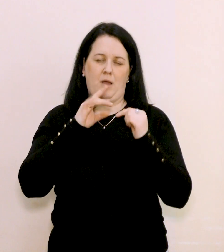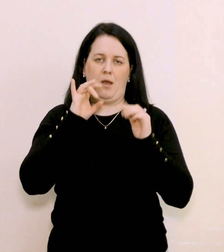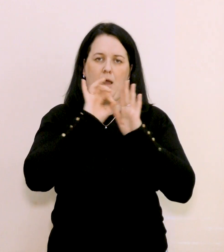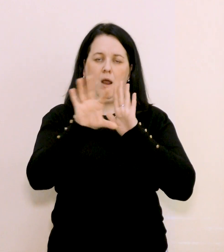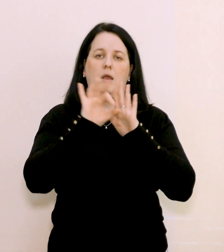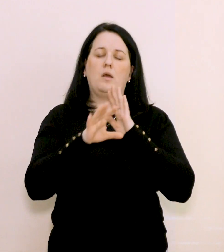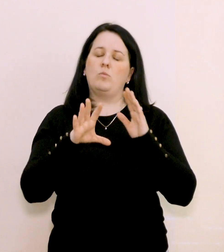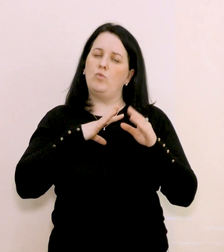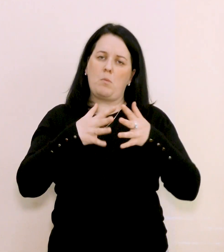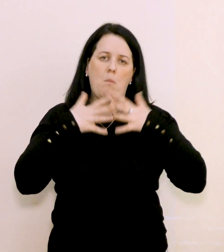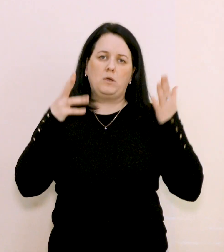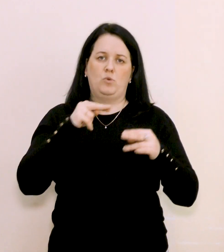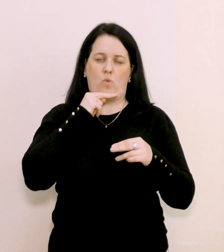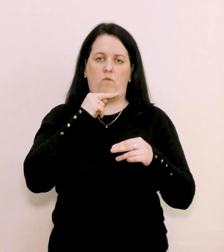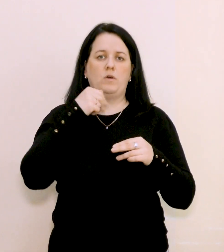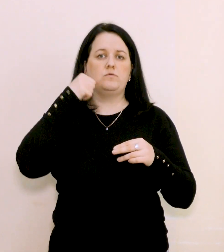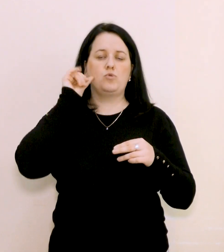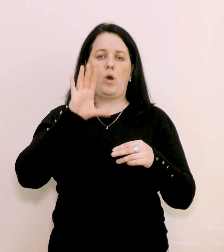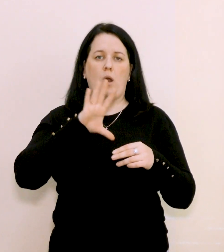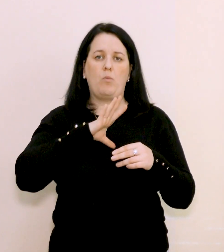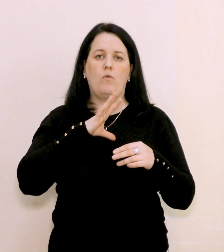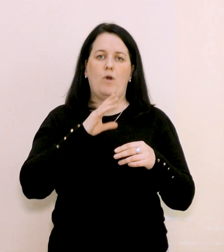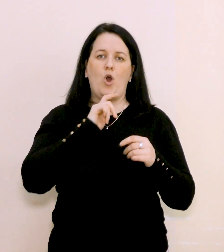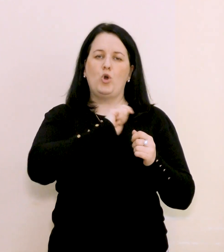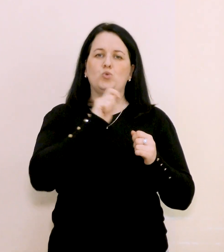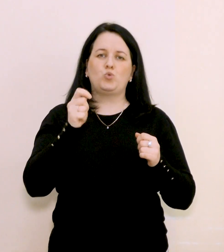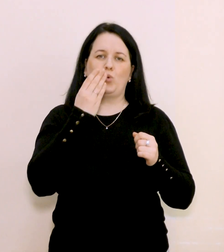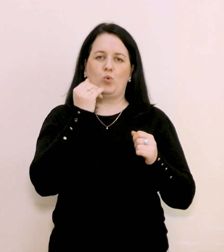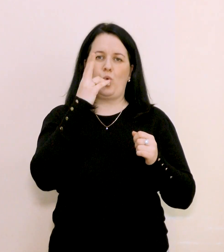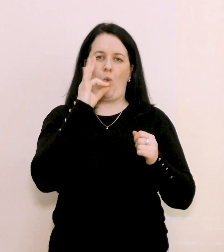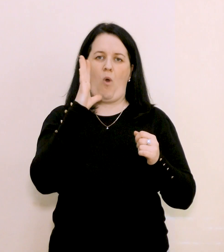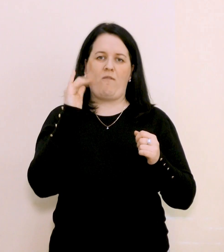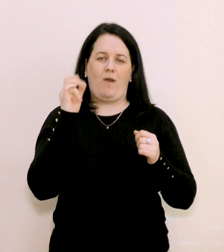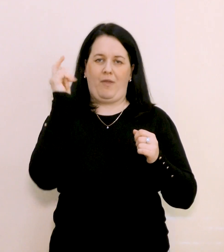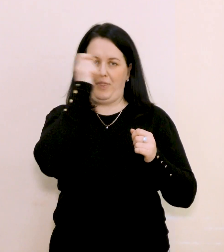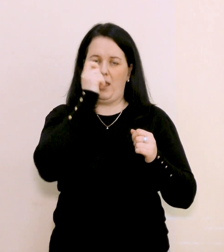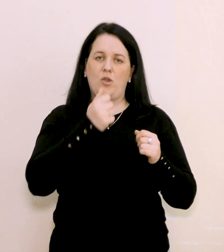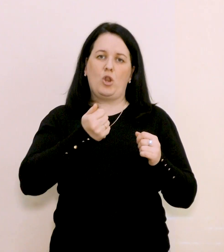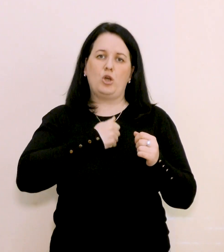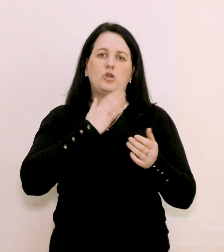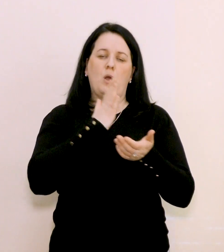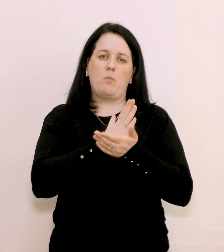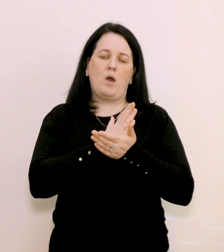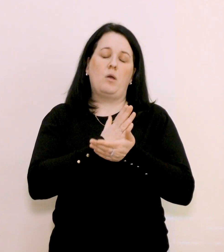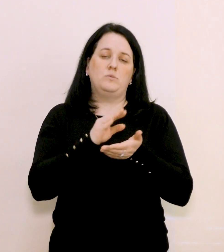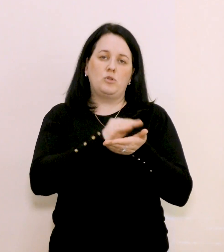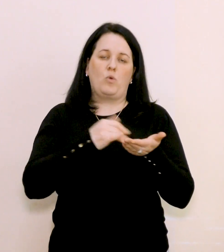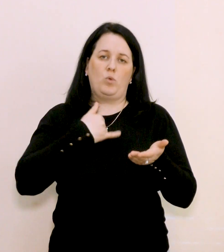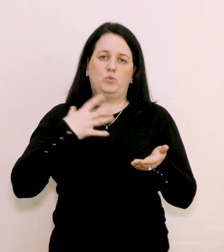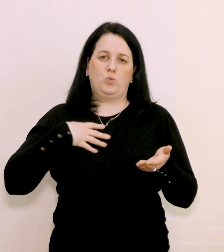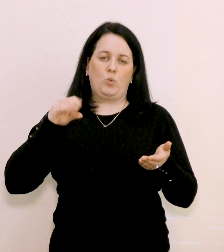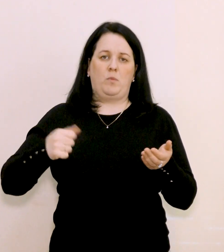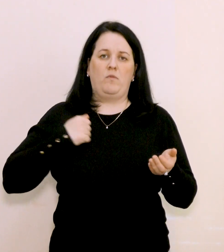бути максимально уважними. Вчора була шуткова неділя. На жаль, маємо чергового нашого героя